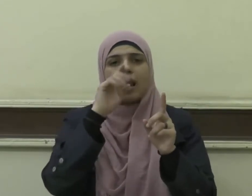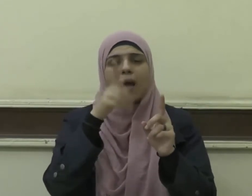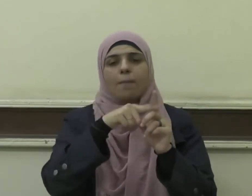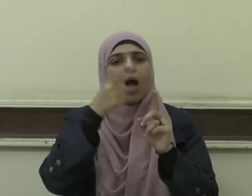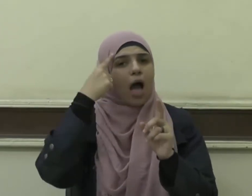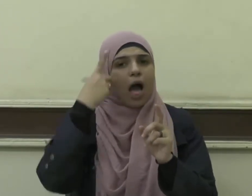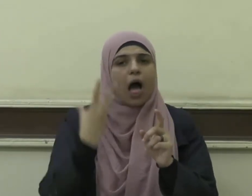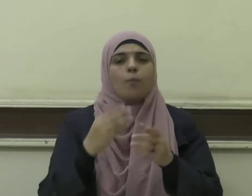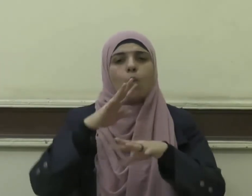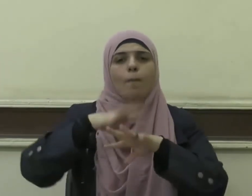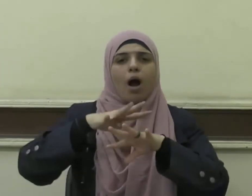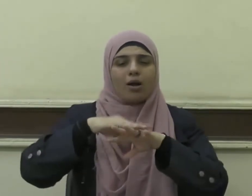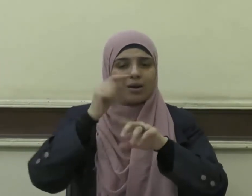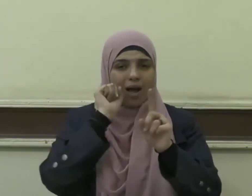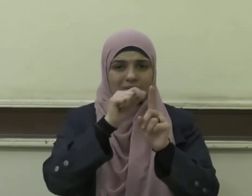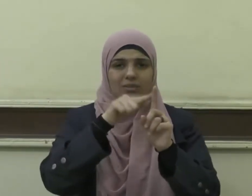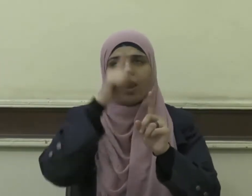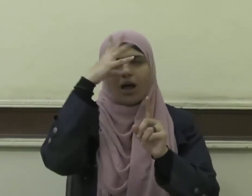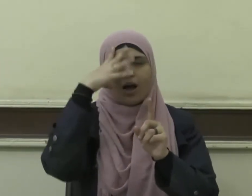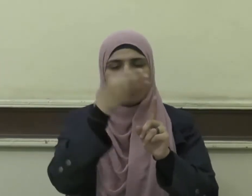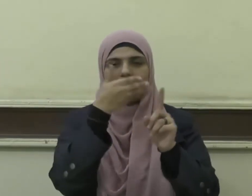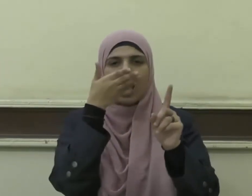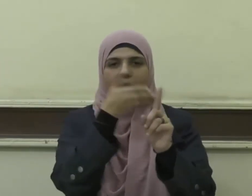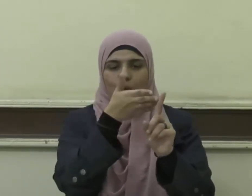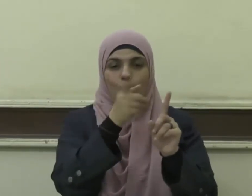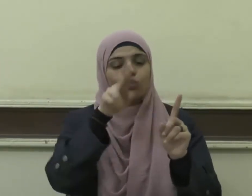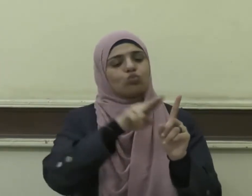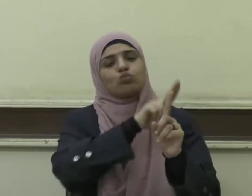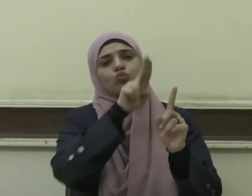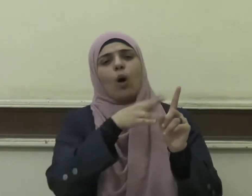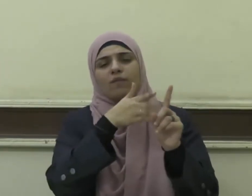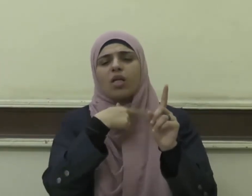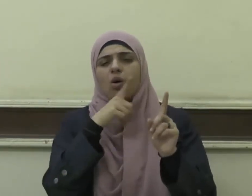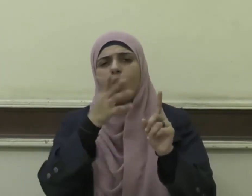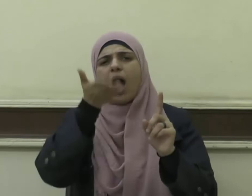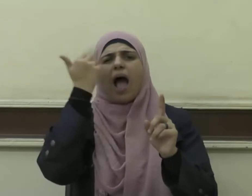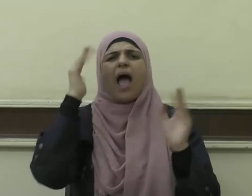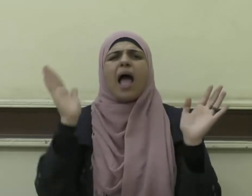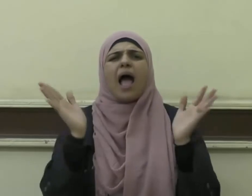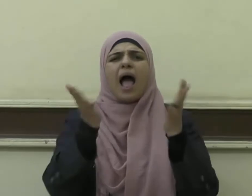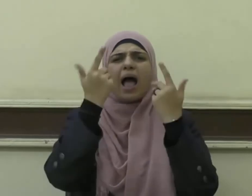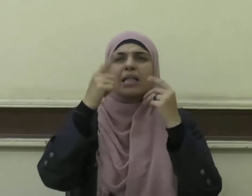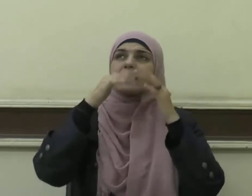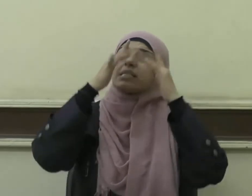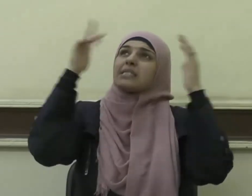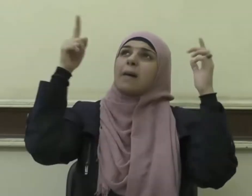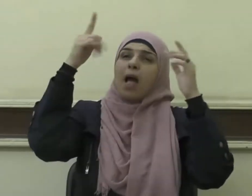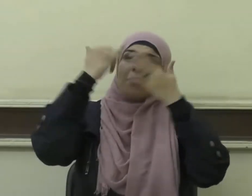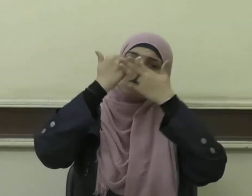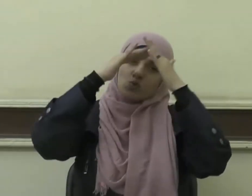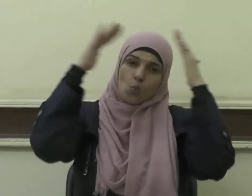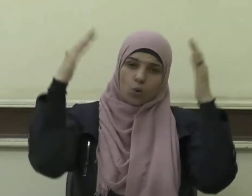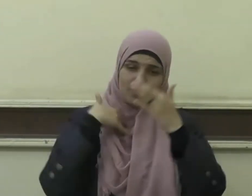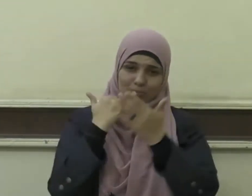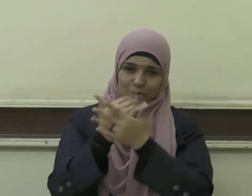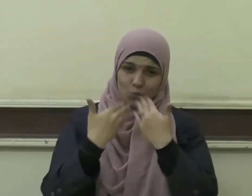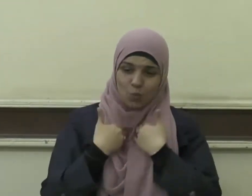بكر الصديق رضي الله عنه يقول أي سماء تظلني وأي أرض